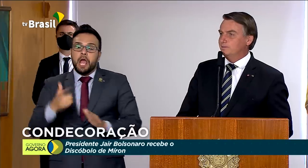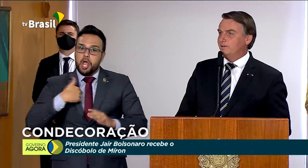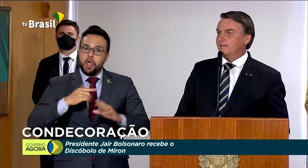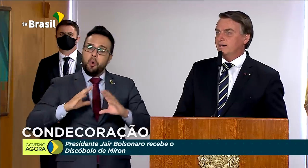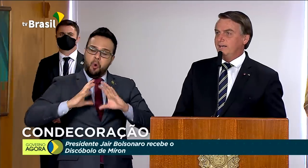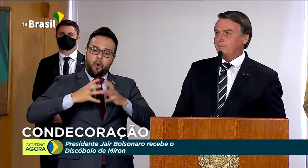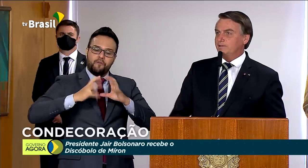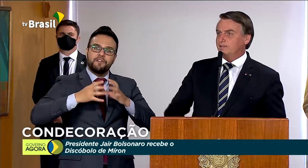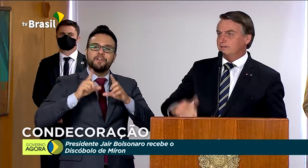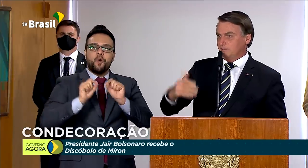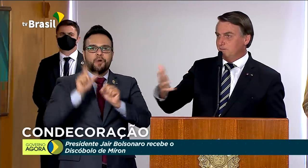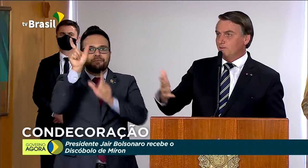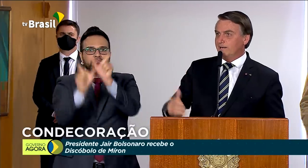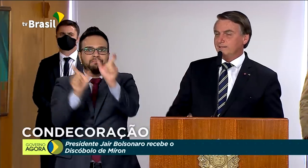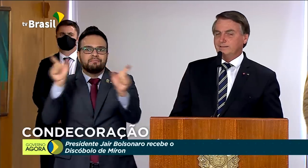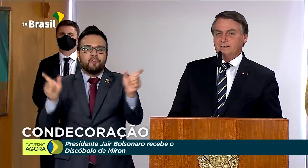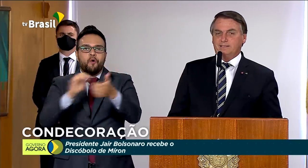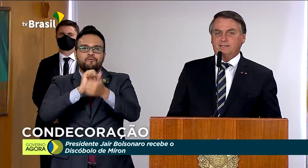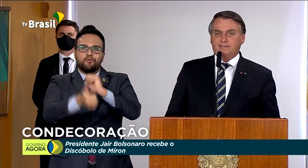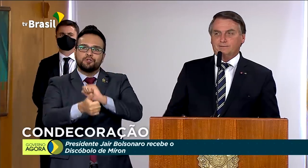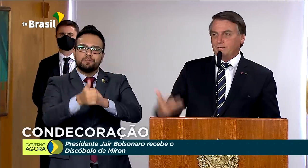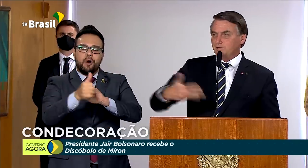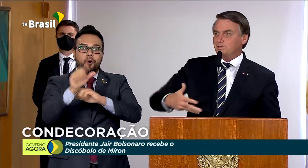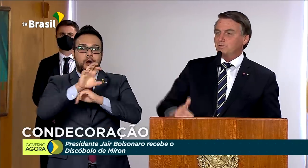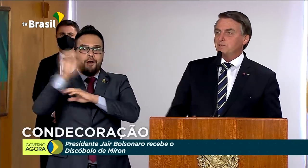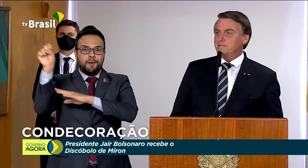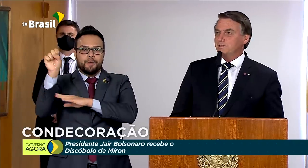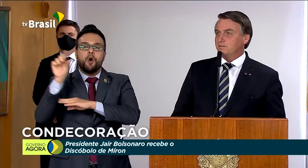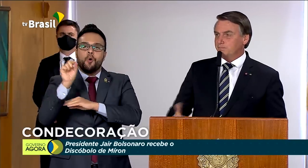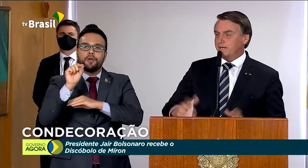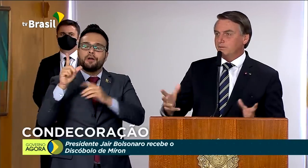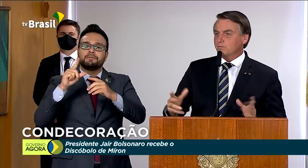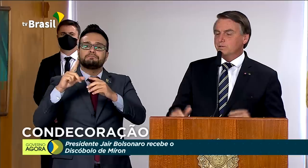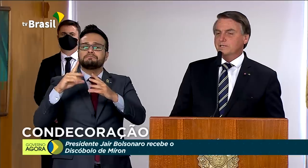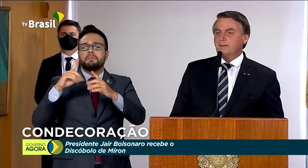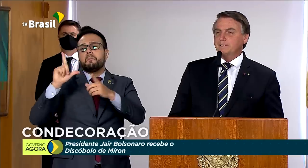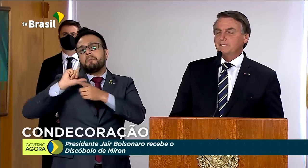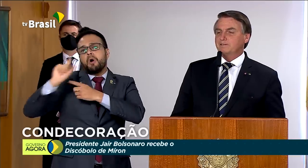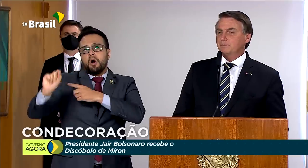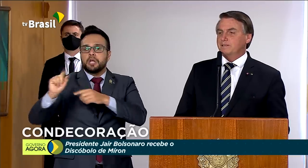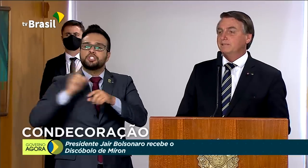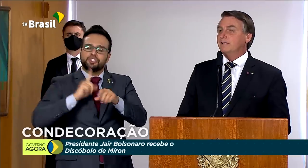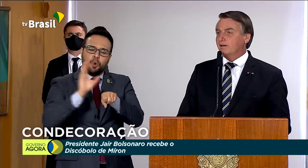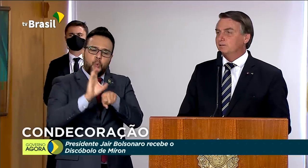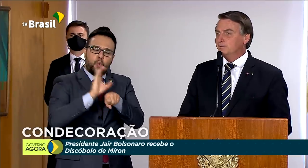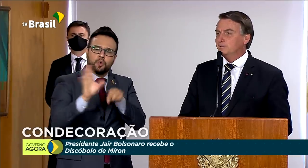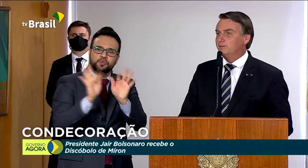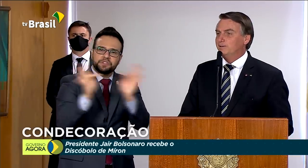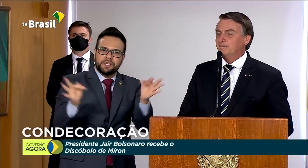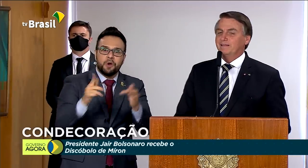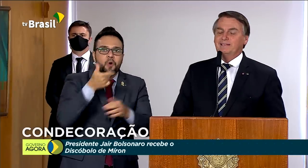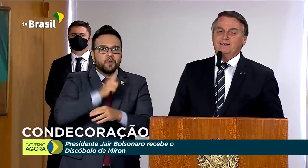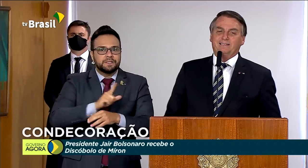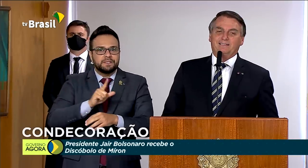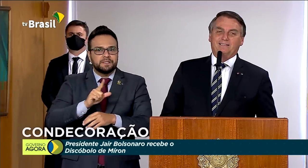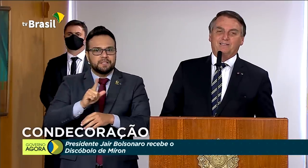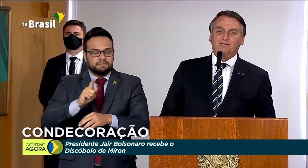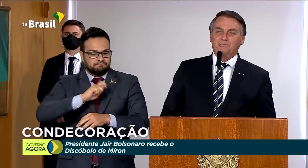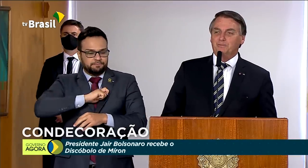craques do futebol naquela época, quando eles iam embora, faziam esse pequeno curso de capacitação para ser técnico de futebol.